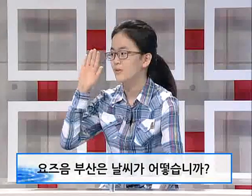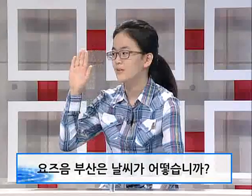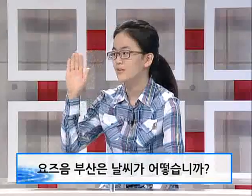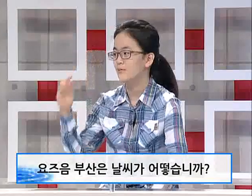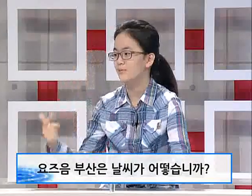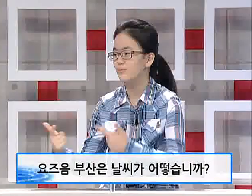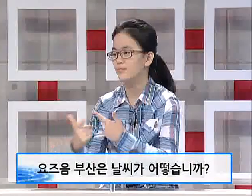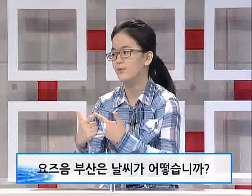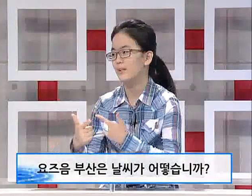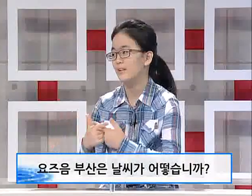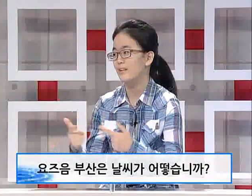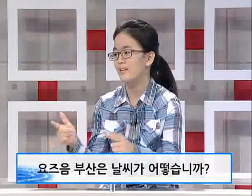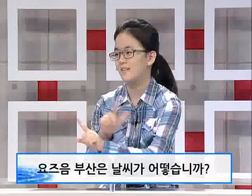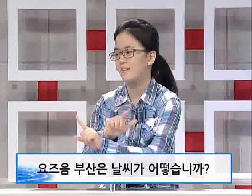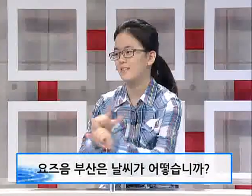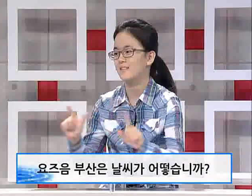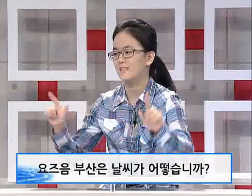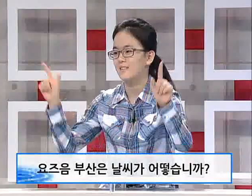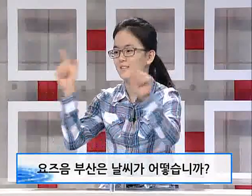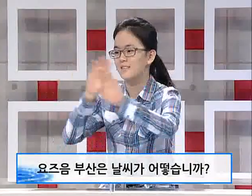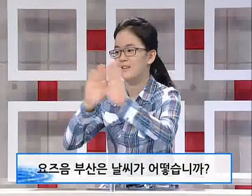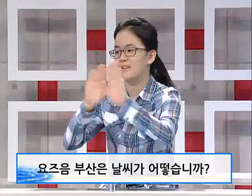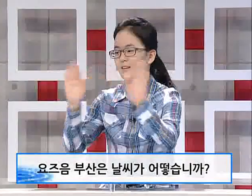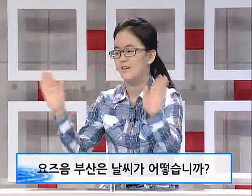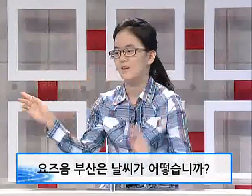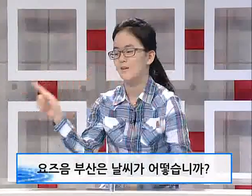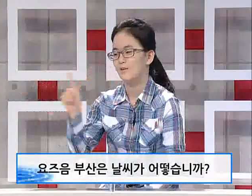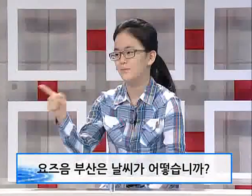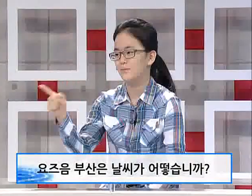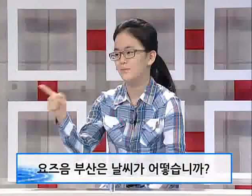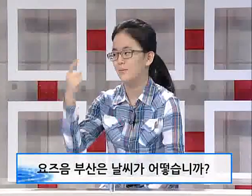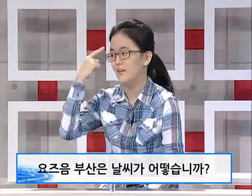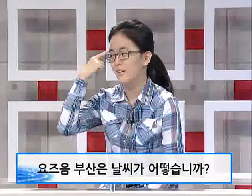요즘 부산의 날씨는 어떻습니까?